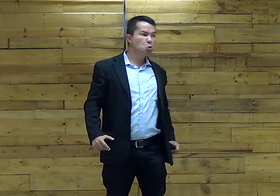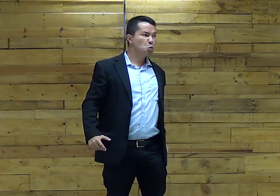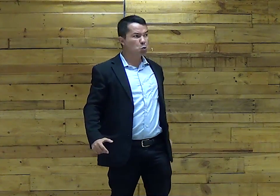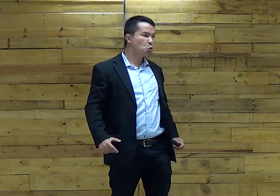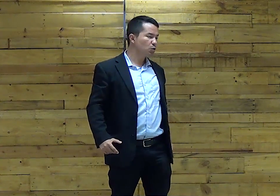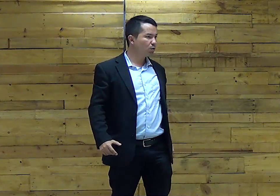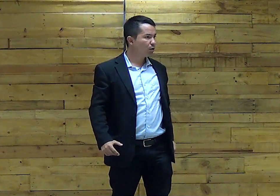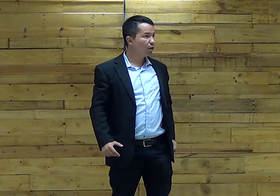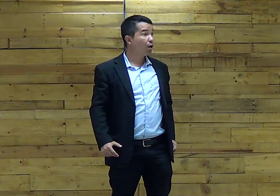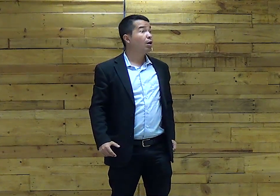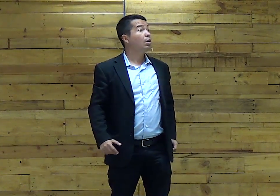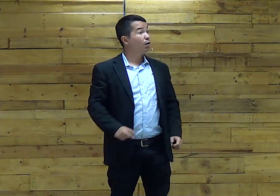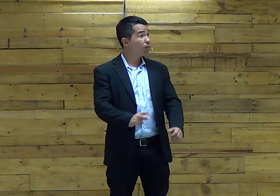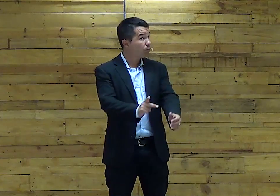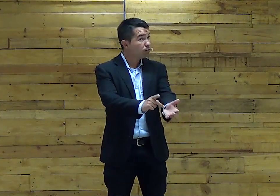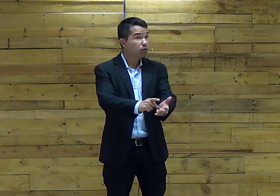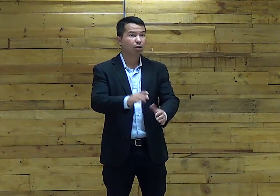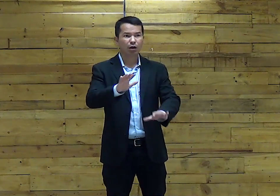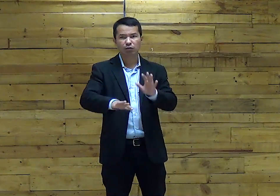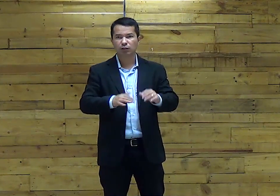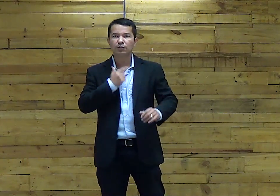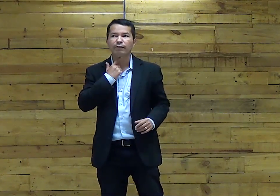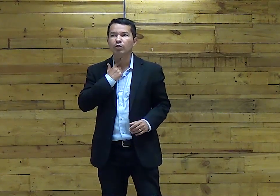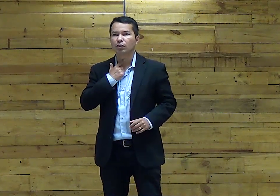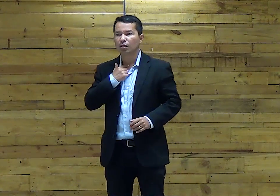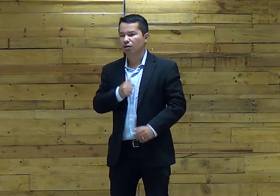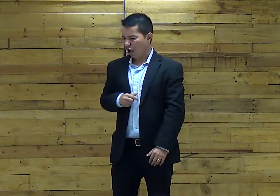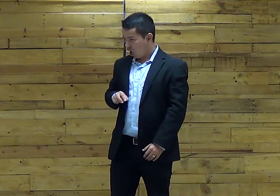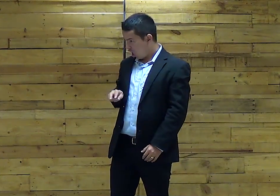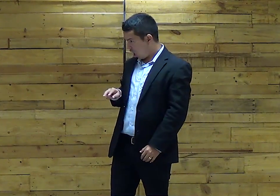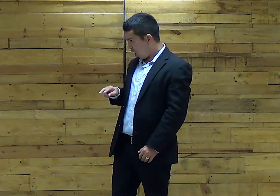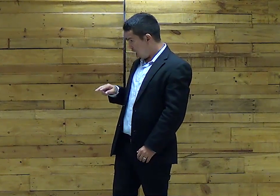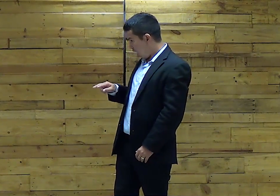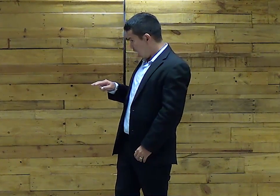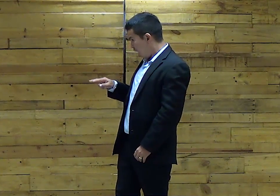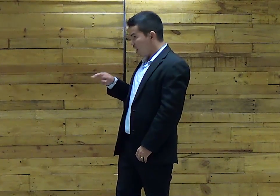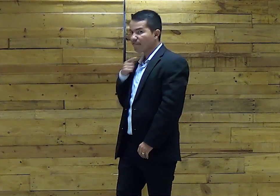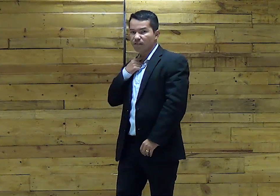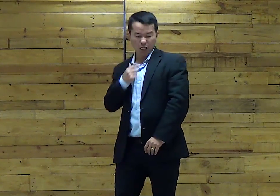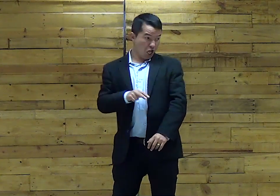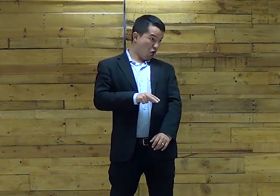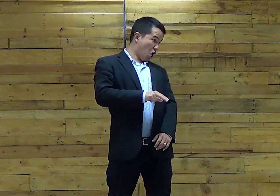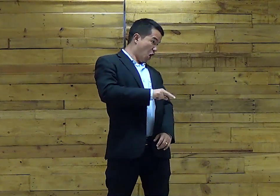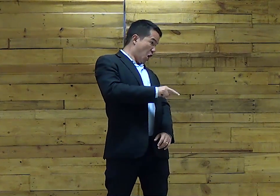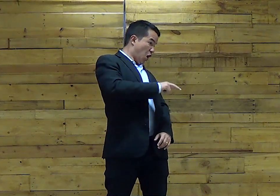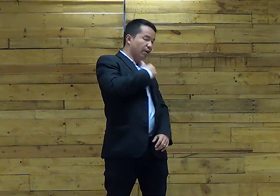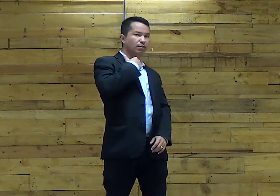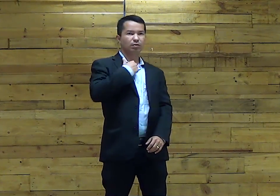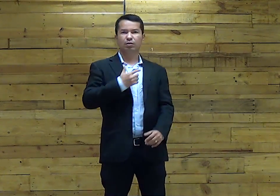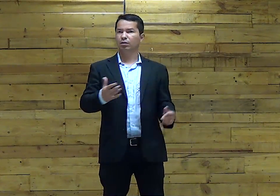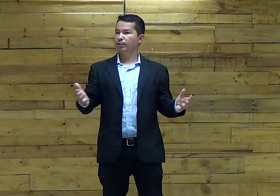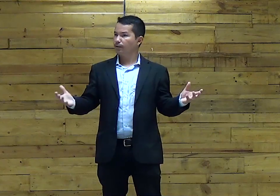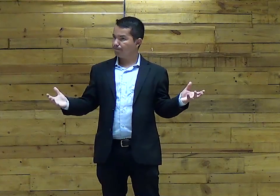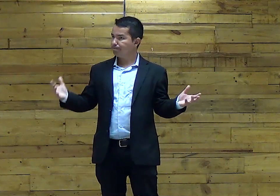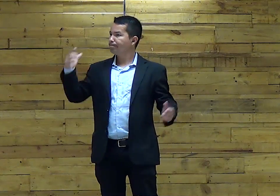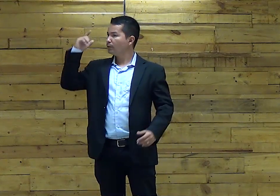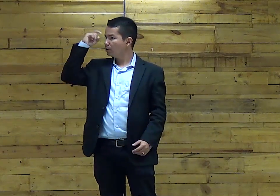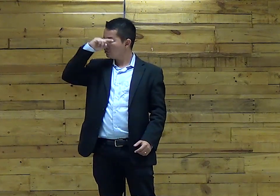Rancor Às vezes Graveza Às vezes Lascívia Vontade de